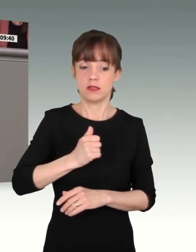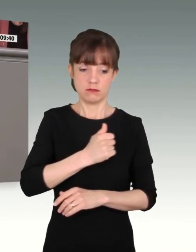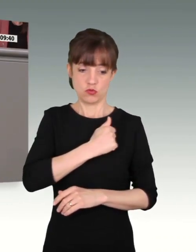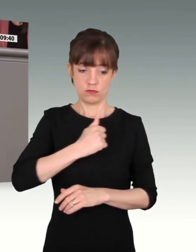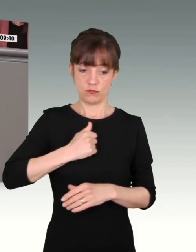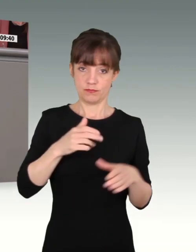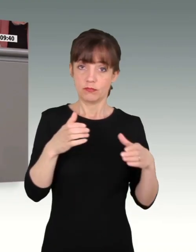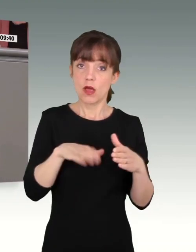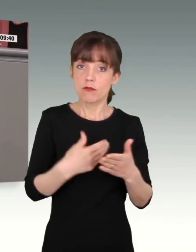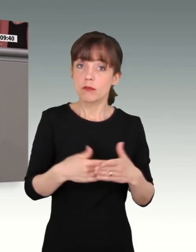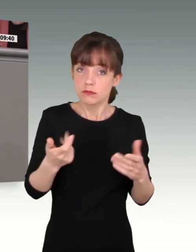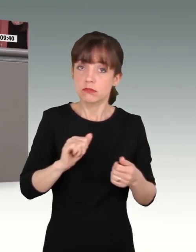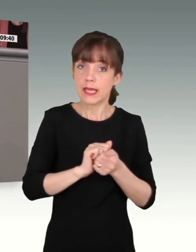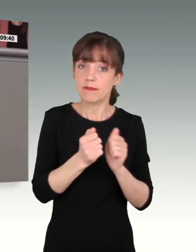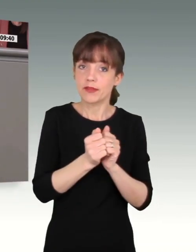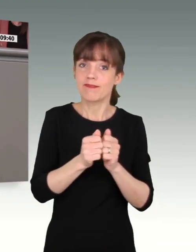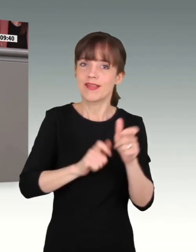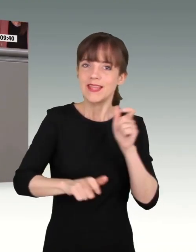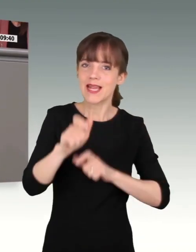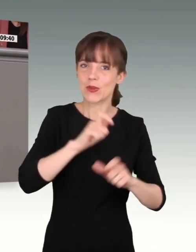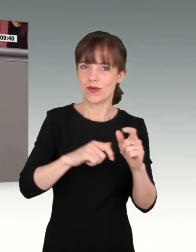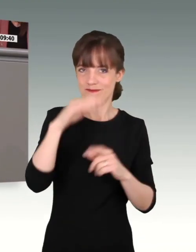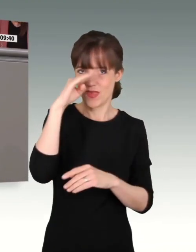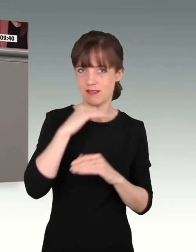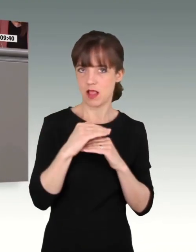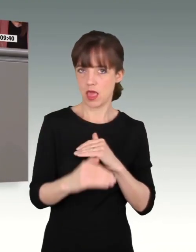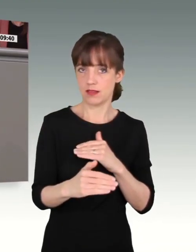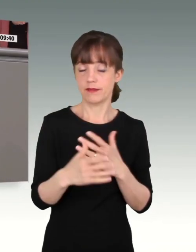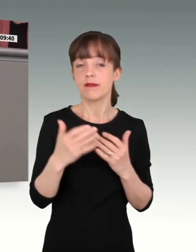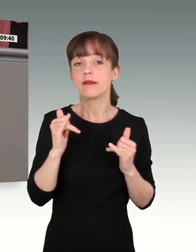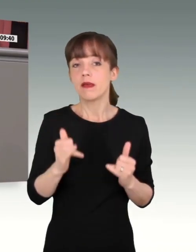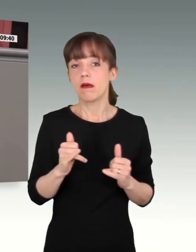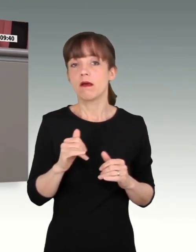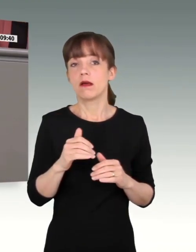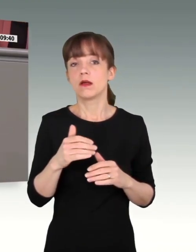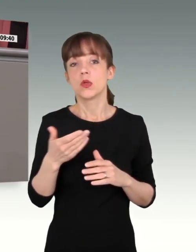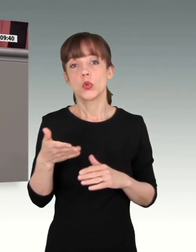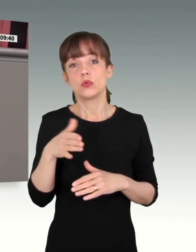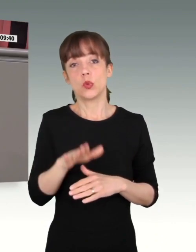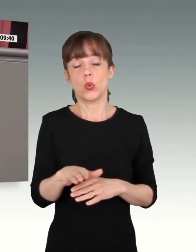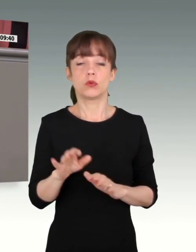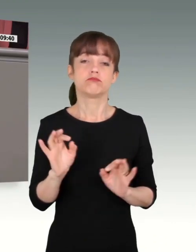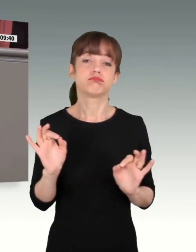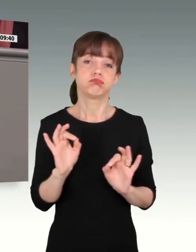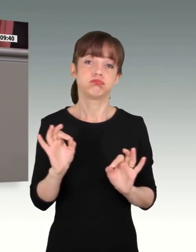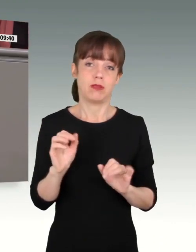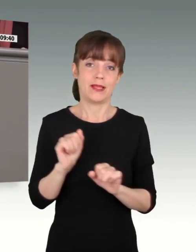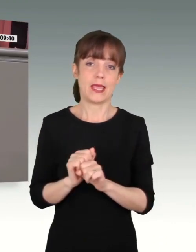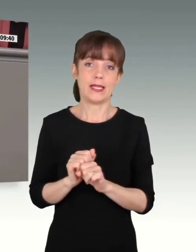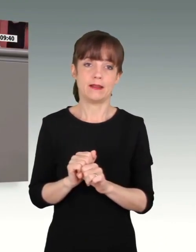und dazu unser Vaterland zu verteidigen. Und ja, da kann der Ton auch mal rauer sein, ist ja ähnlich wie hier.